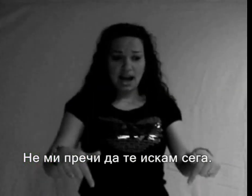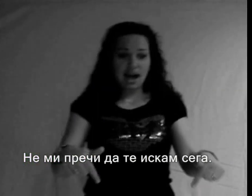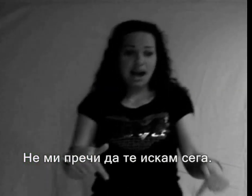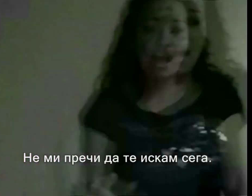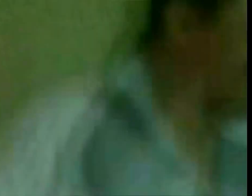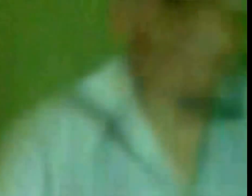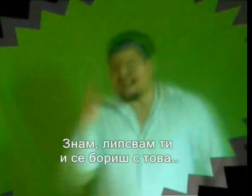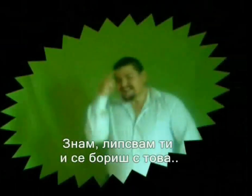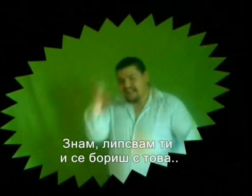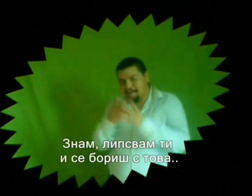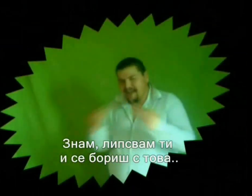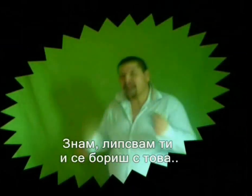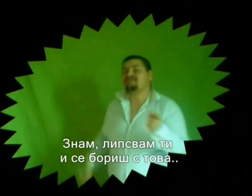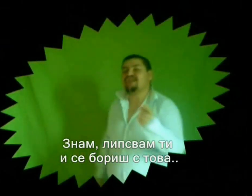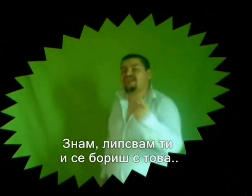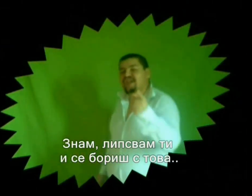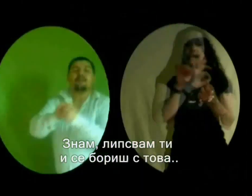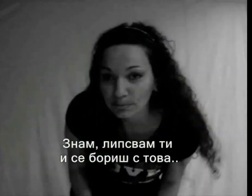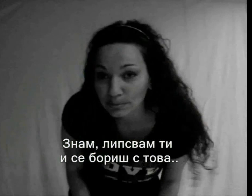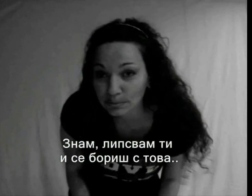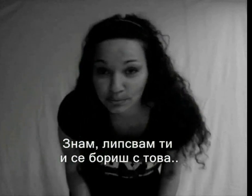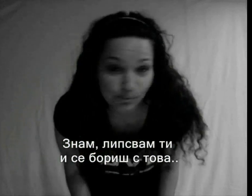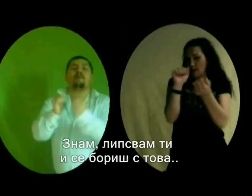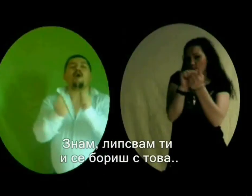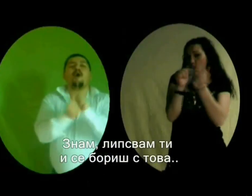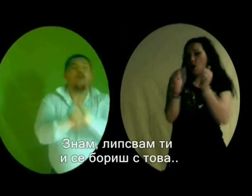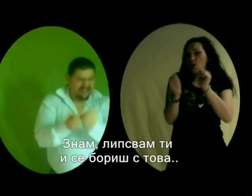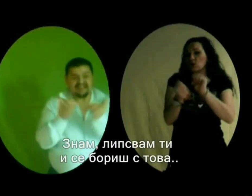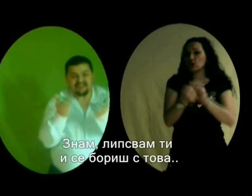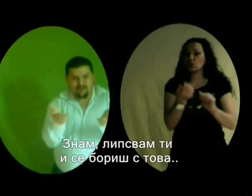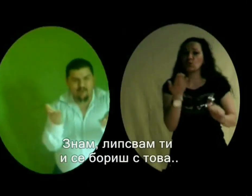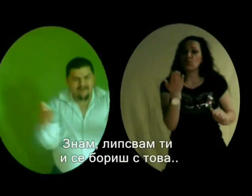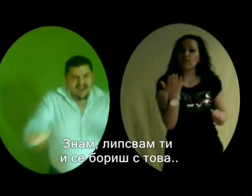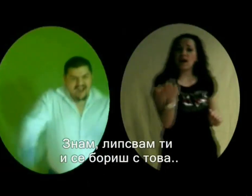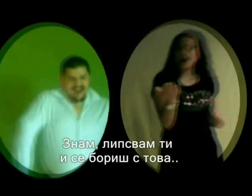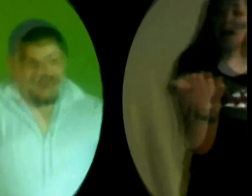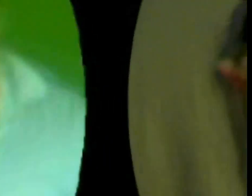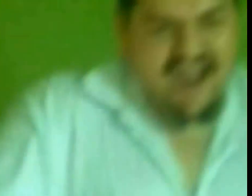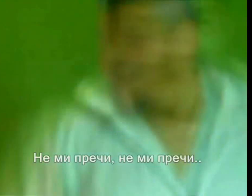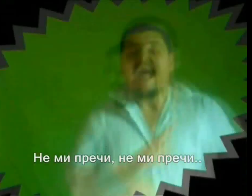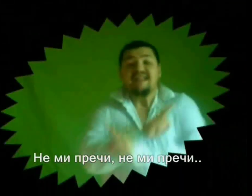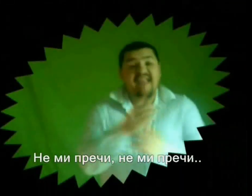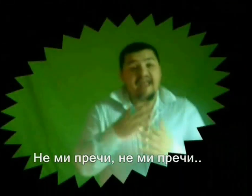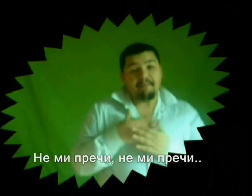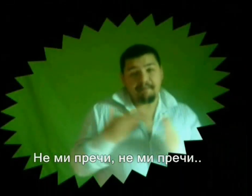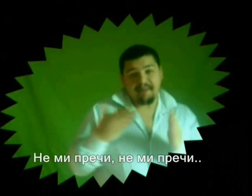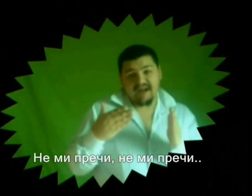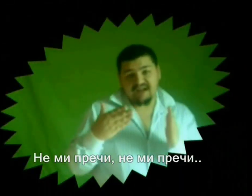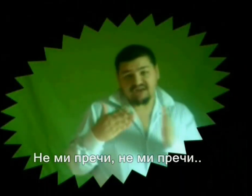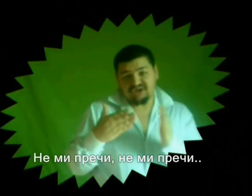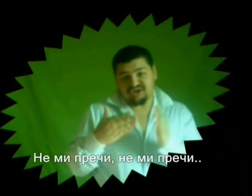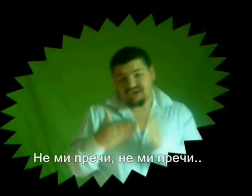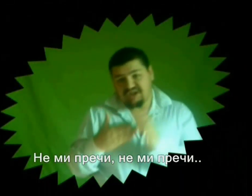сега, знам ли съм ти и се бориш с това. Не ми пречи,